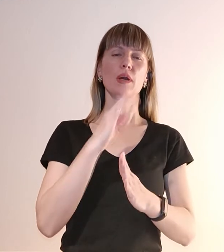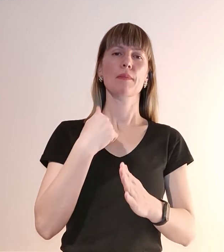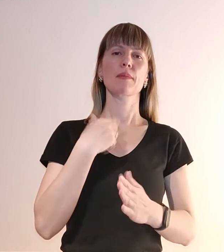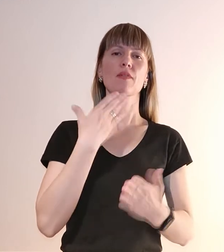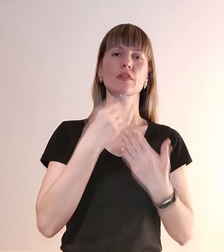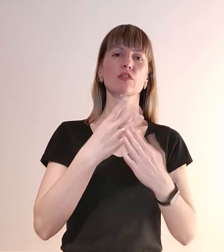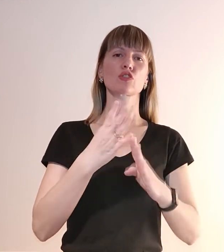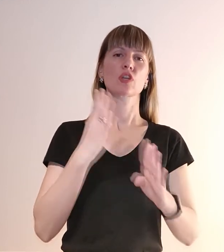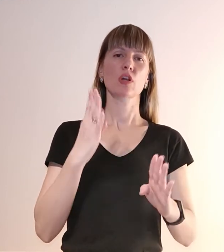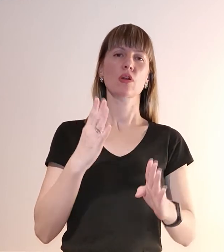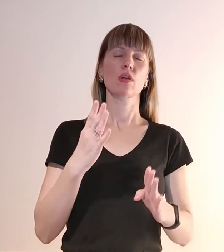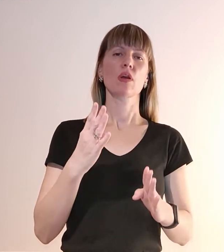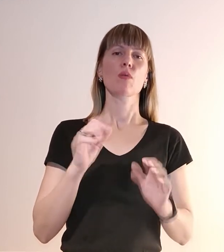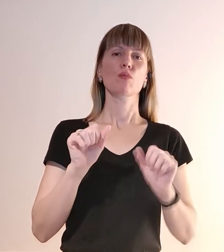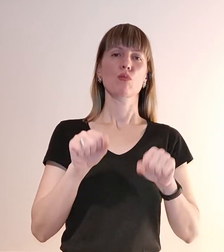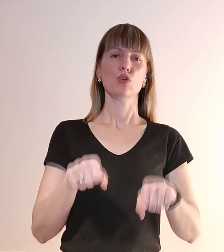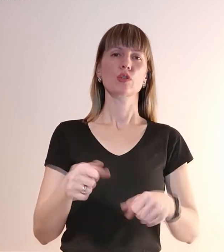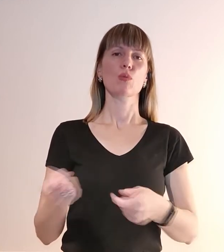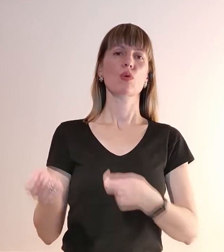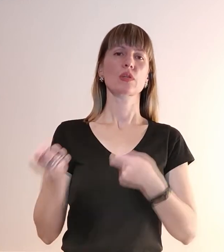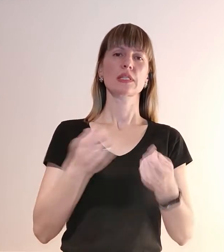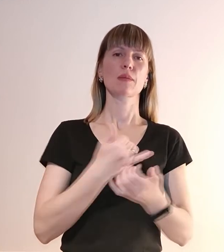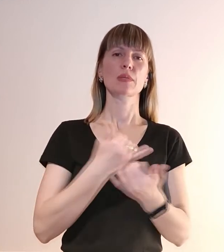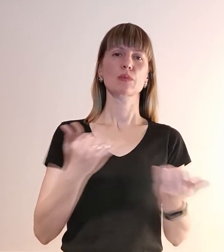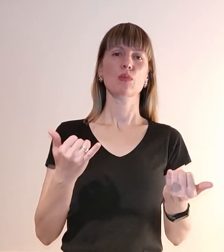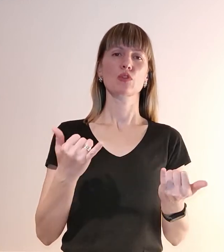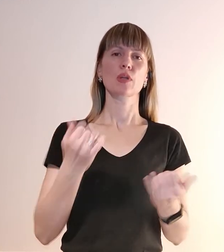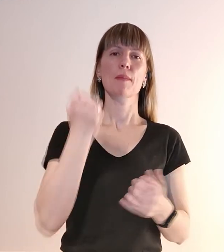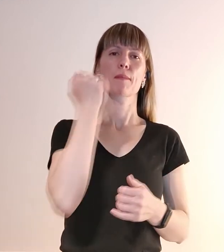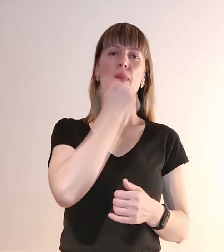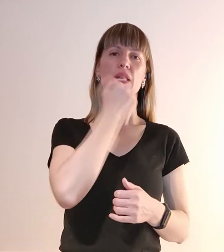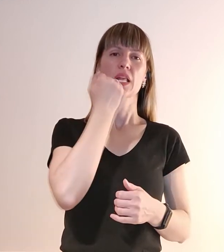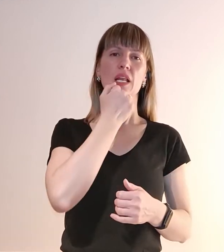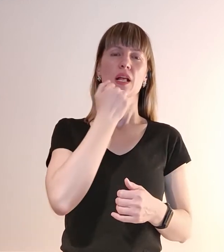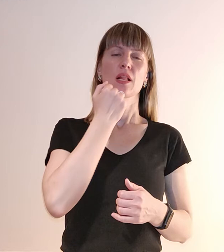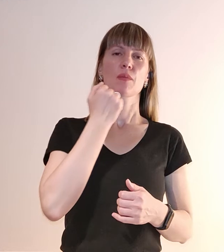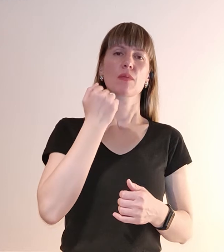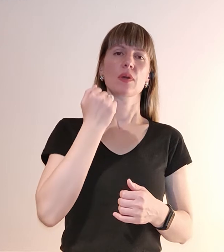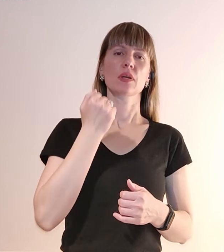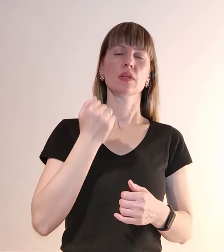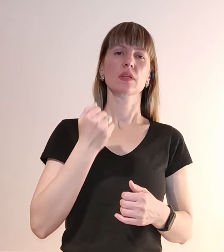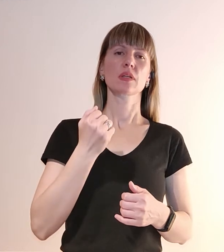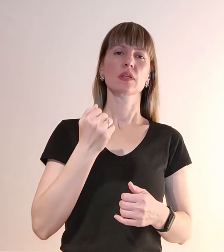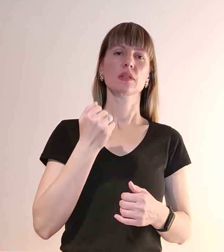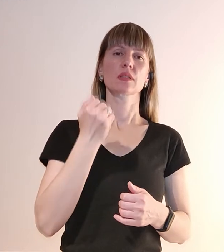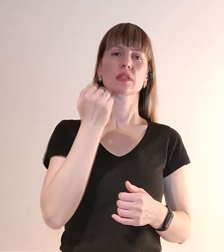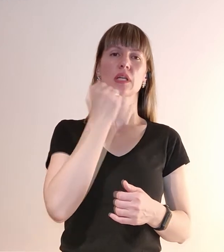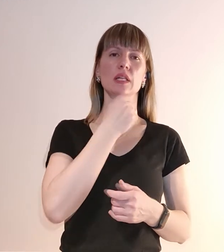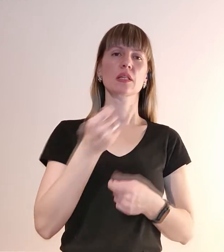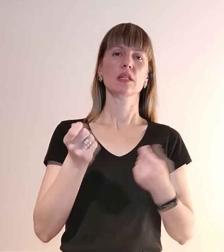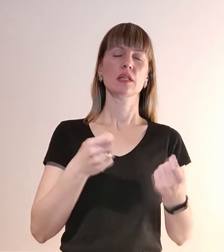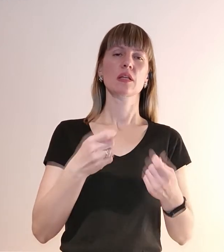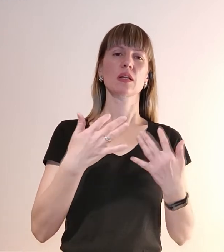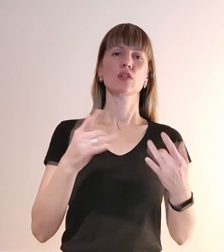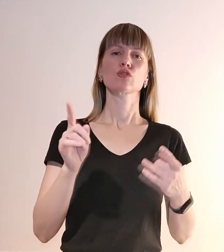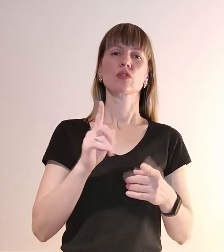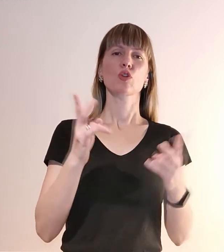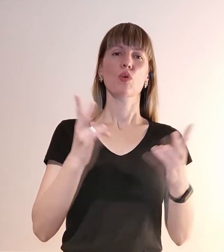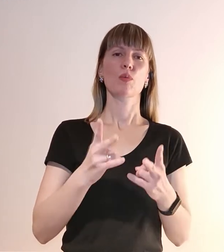чергу, беремося забезпечити їх матеріалами, тканиною, фурнітурою та всім іншим.